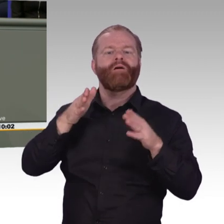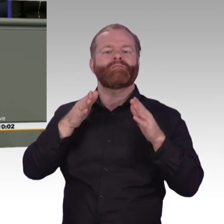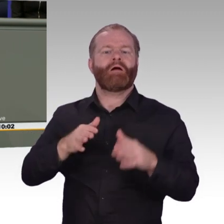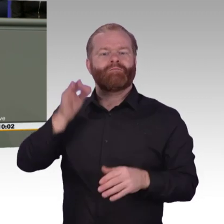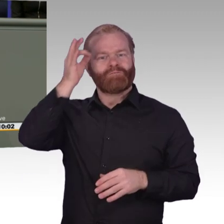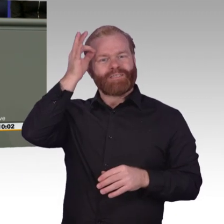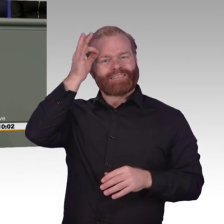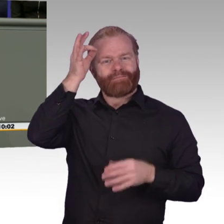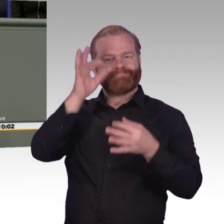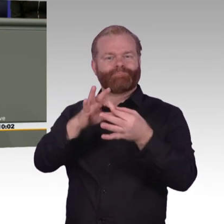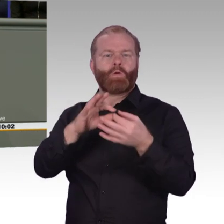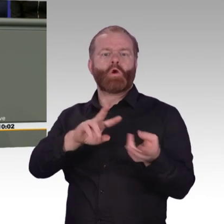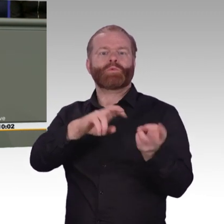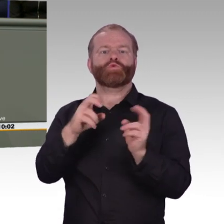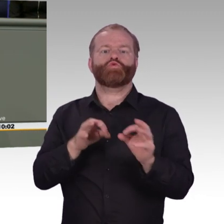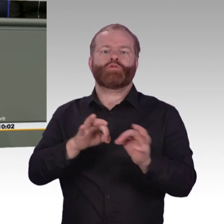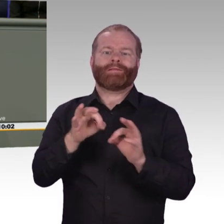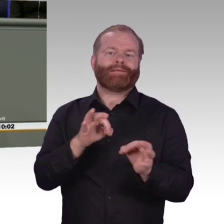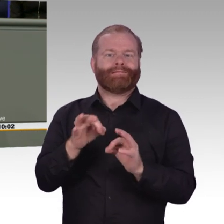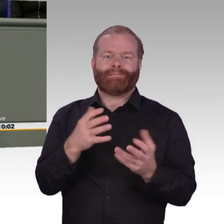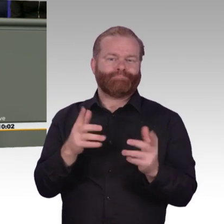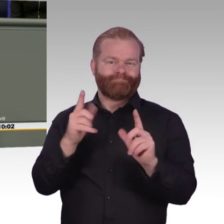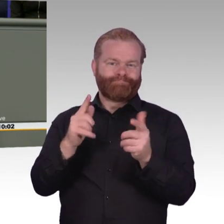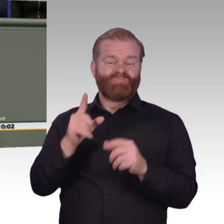Zuständigkeit für Computerspiele nicht ins Verkehrsministerium. Vielen Dank.